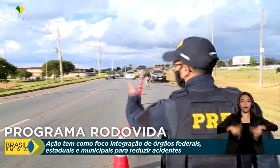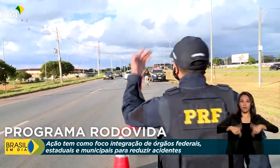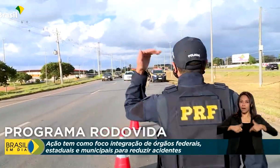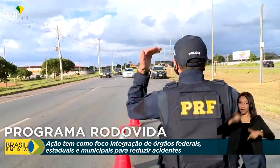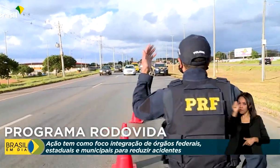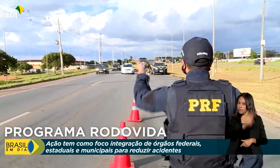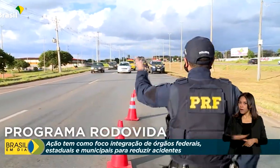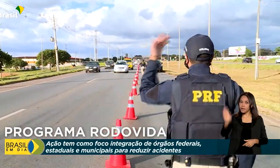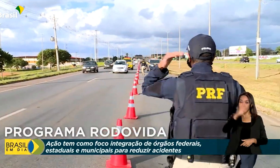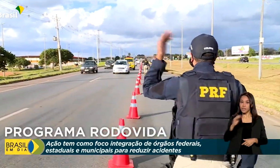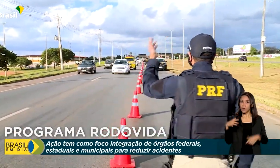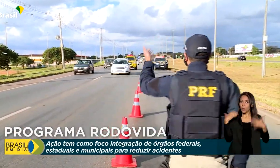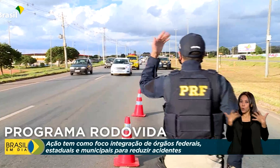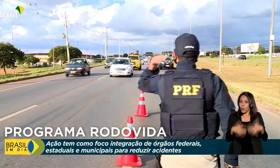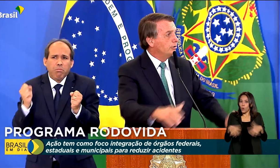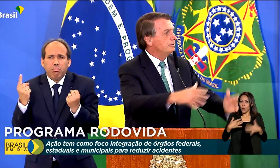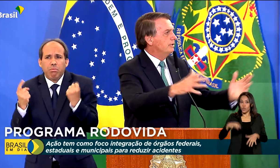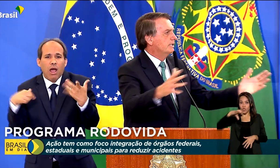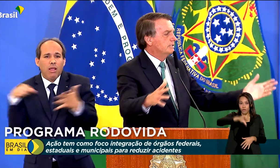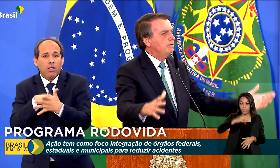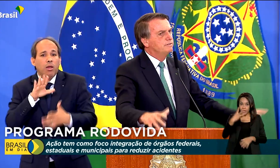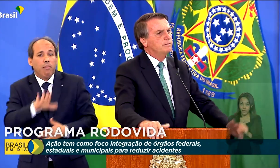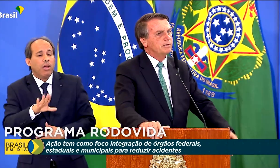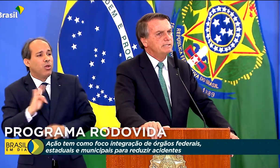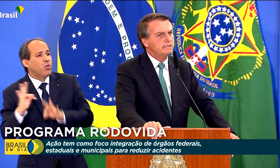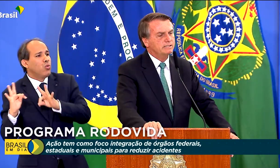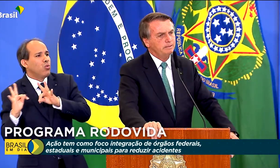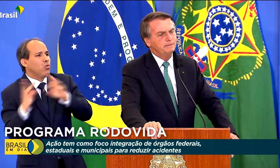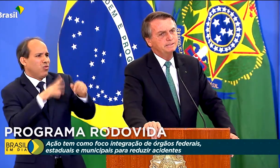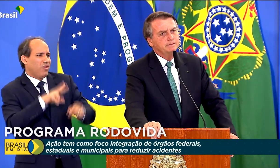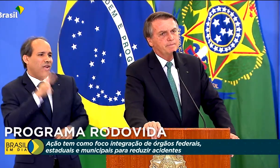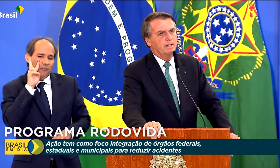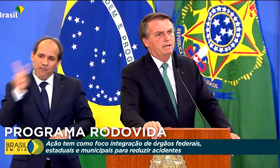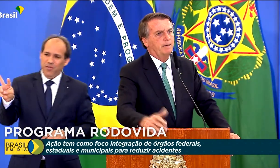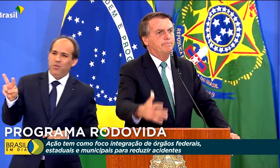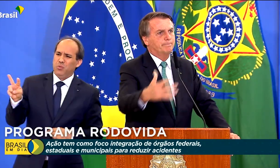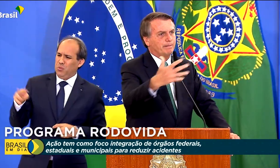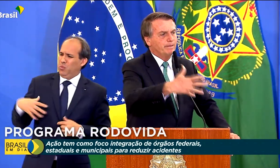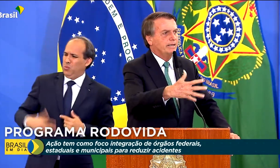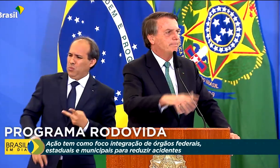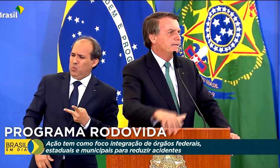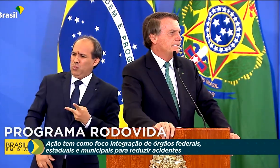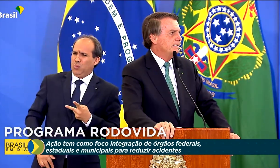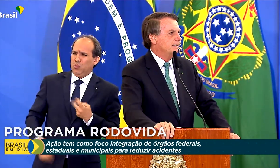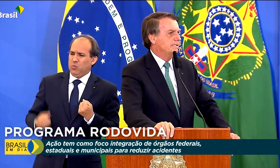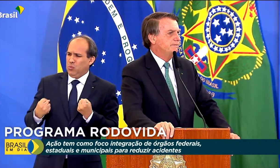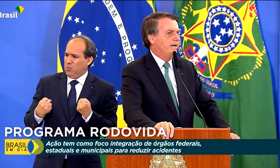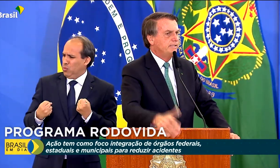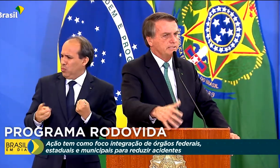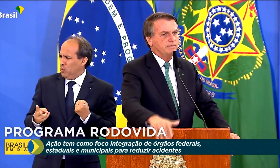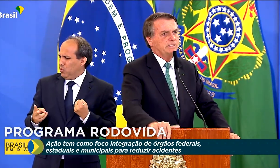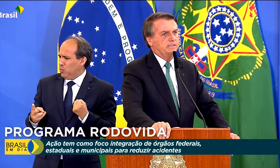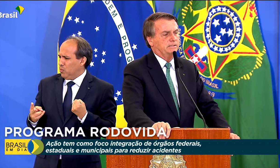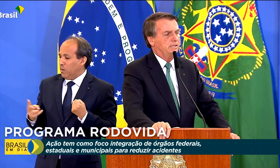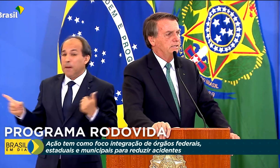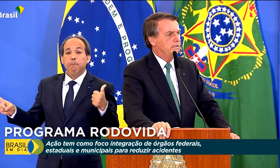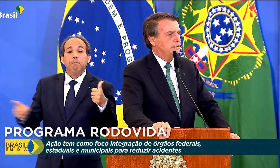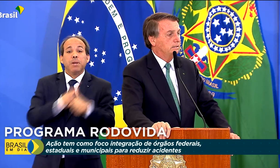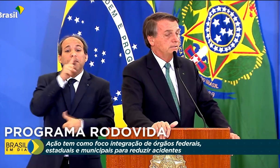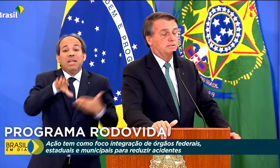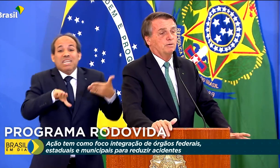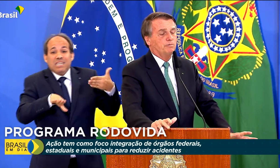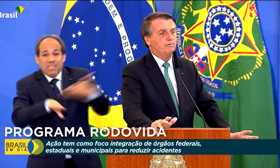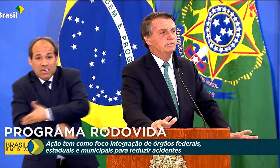93 anos de história. Todos nós aqui já vimos um acidente na pista. A primeira presença que se faz é a de vocês.